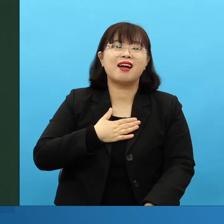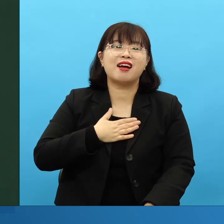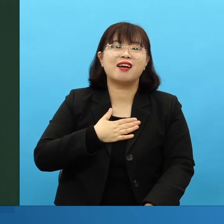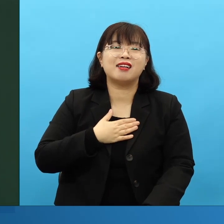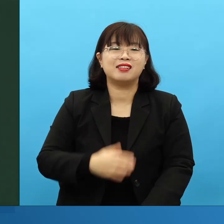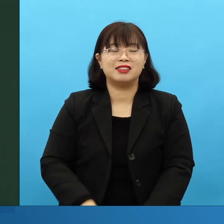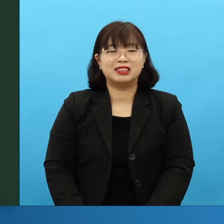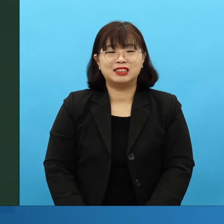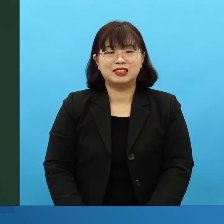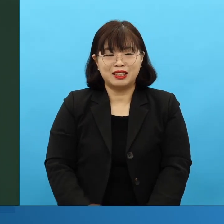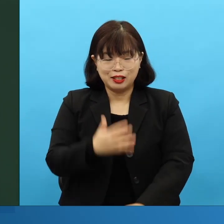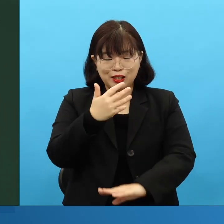굉장한 얘기죠.